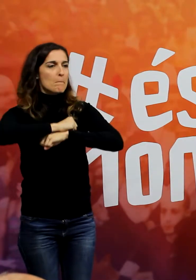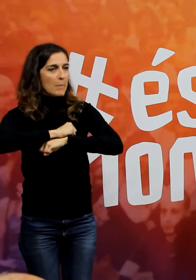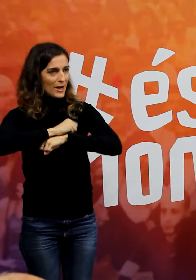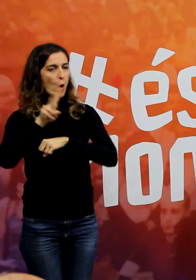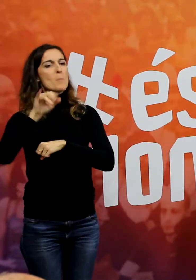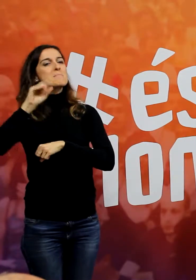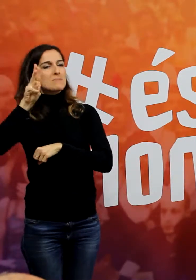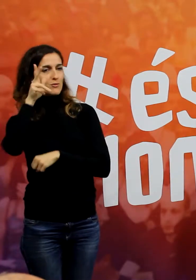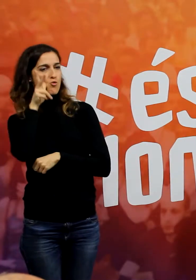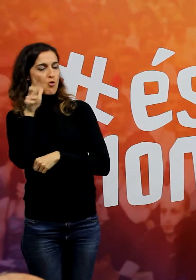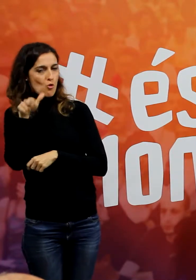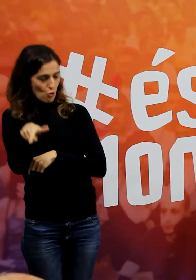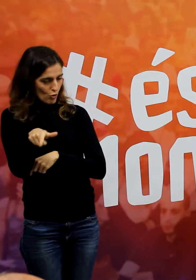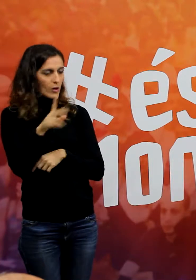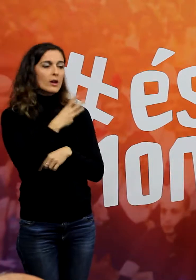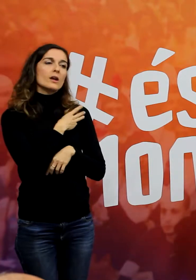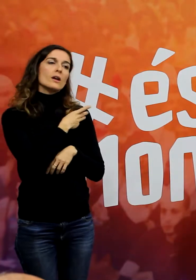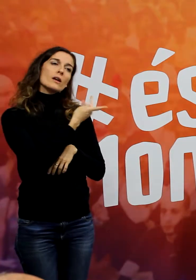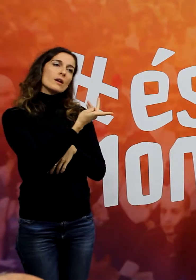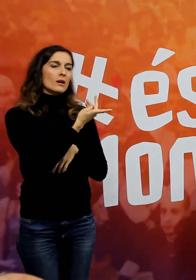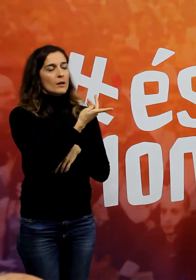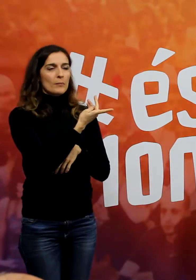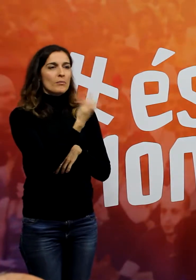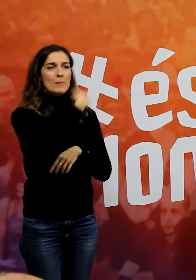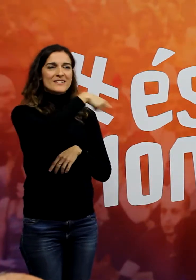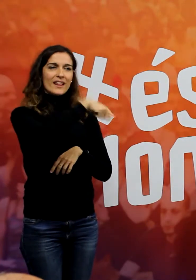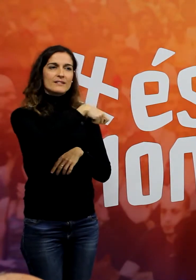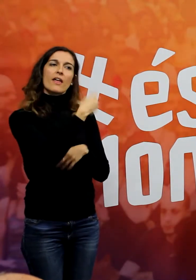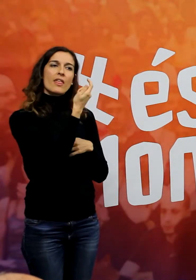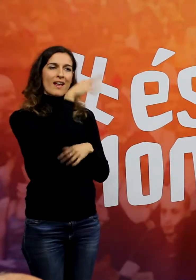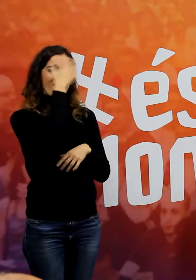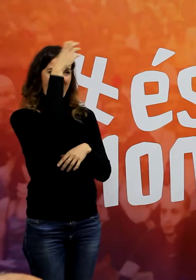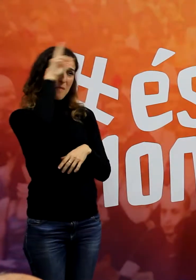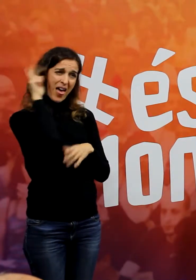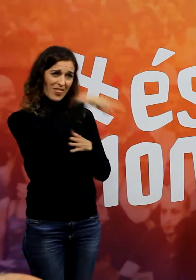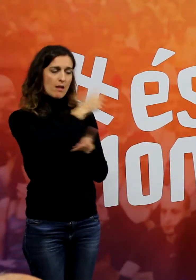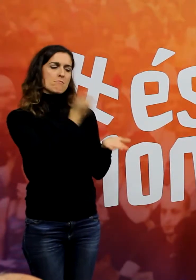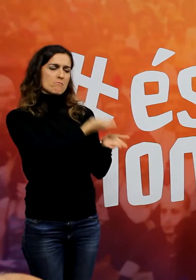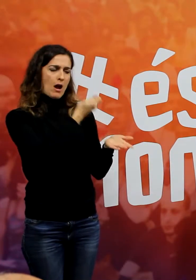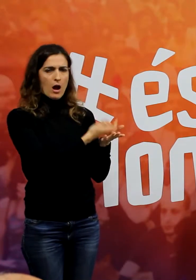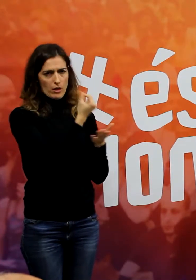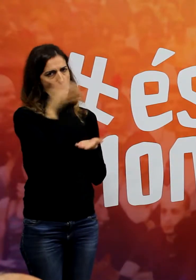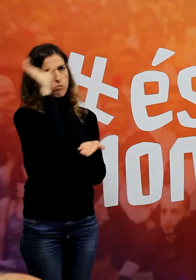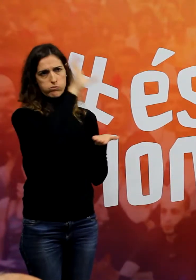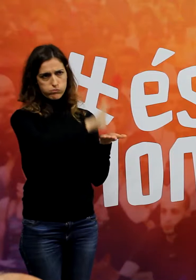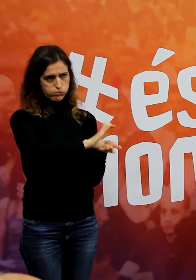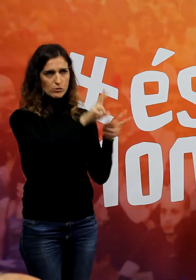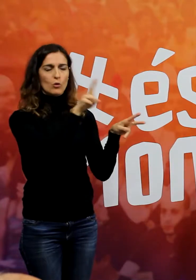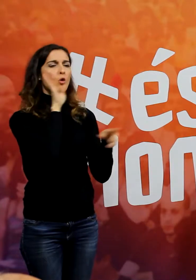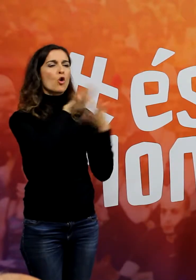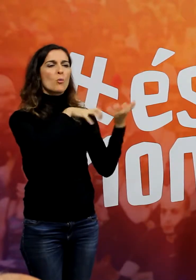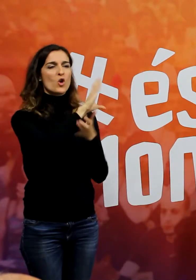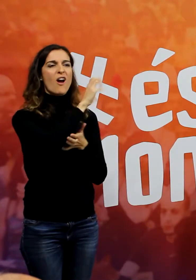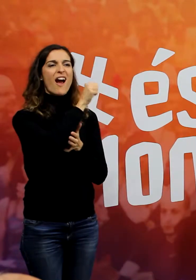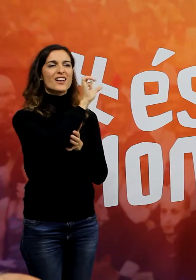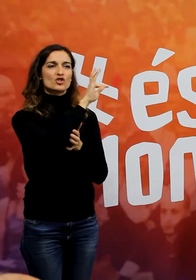trescents milions d'euros en quinze dies per el desaguisat que va fer al nord del nostre país amb el tema de Càstor. Per això sí que va haver mil